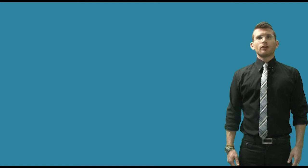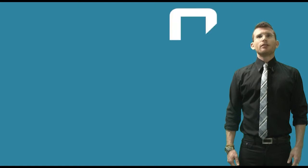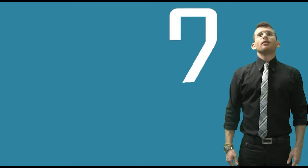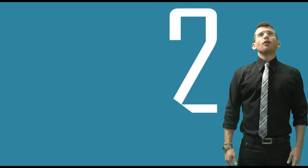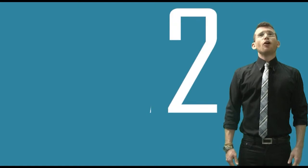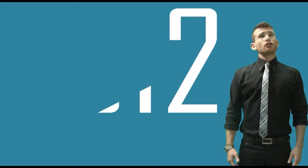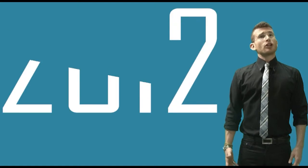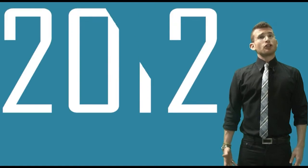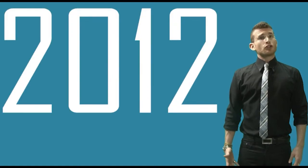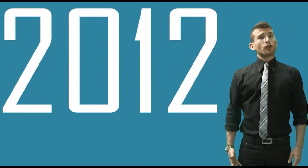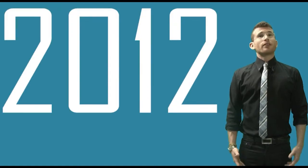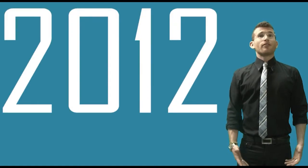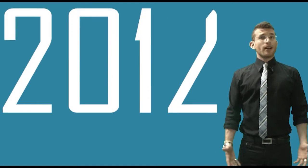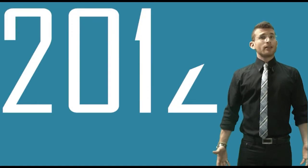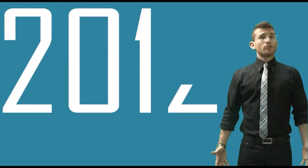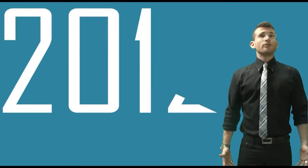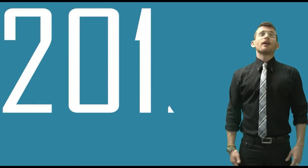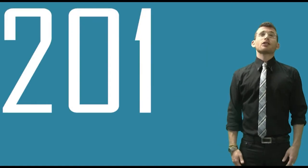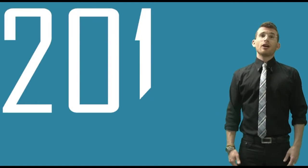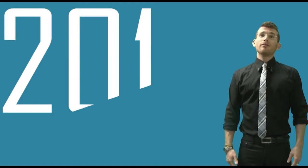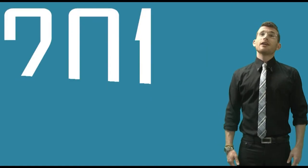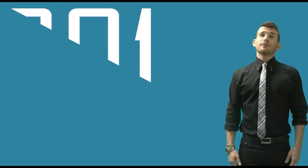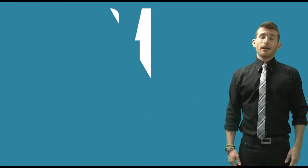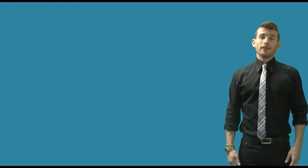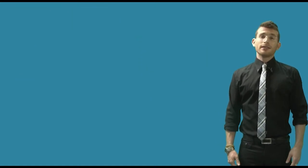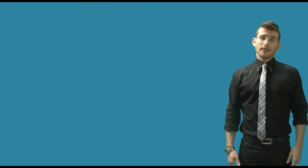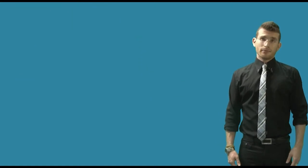עוד שנה של תקשורת עברה עלינו, ועכשיו הזמן לסכם.